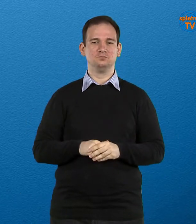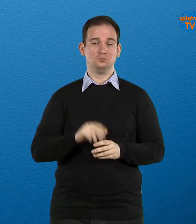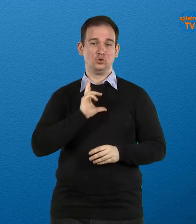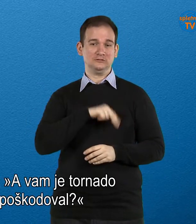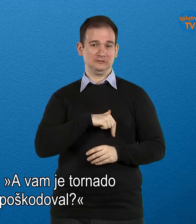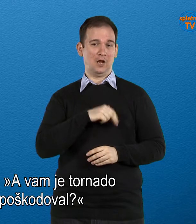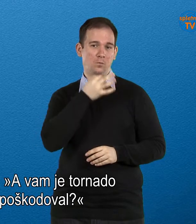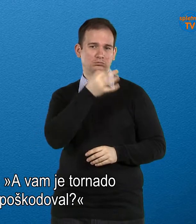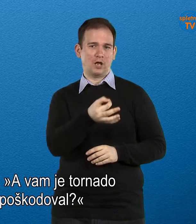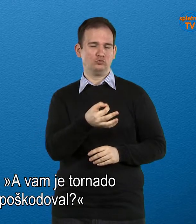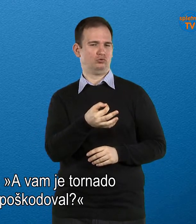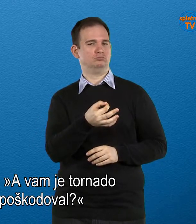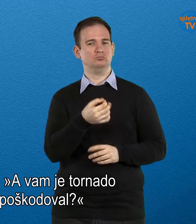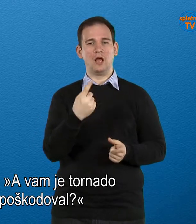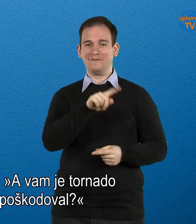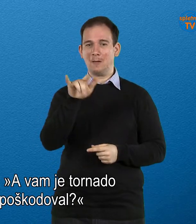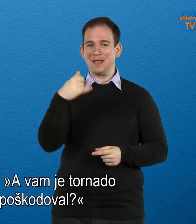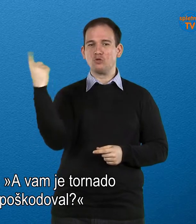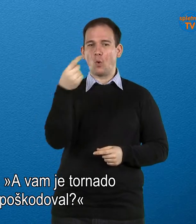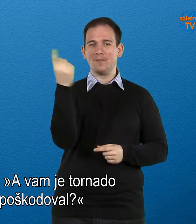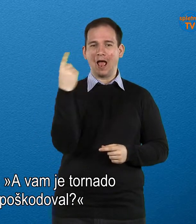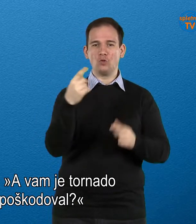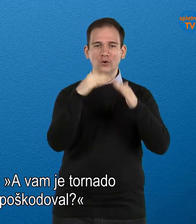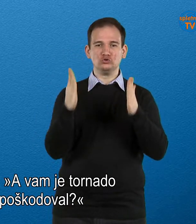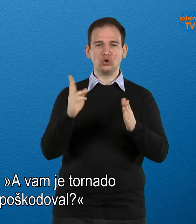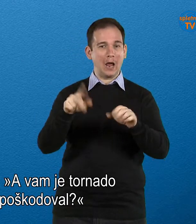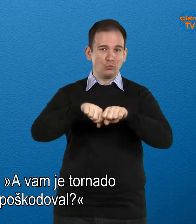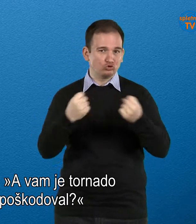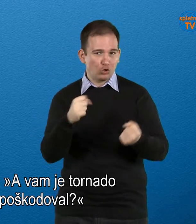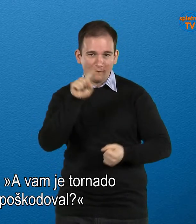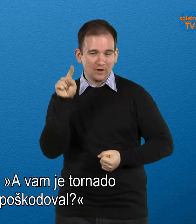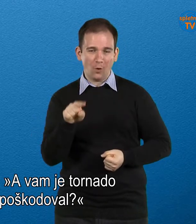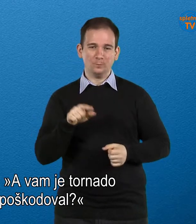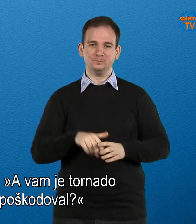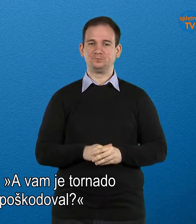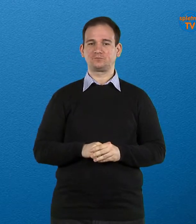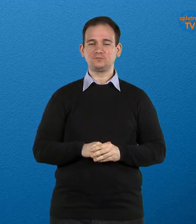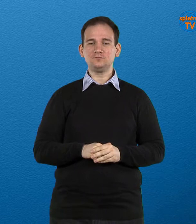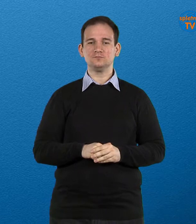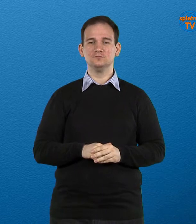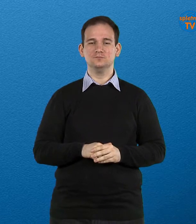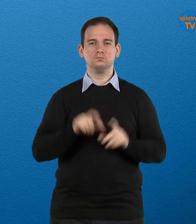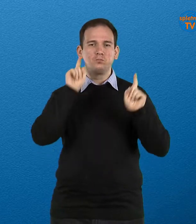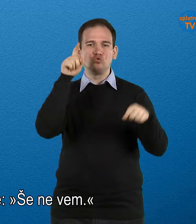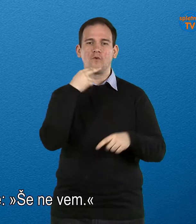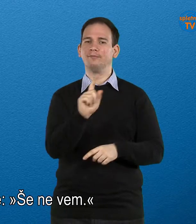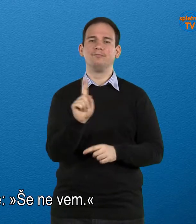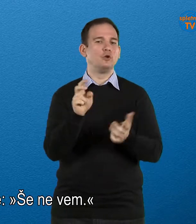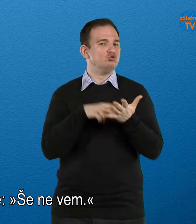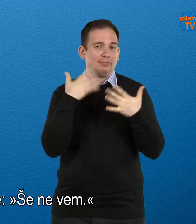Policist vpraša, a vam je tornado hišico kaj poškodoval? Polž odvrne, še ne